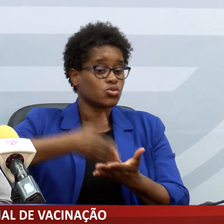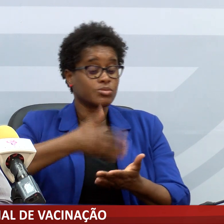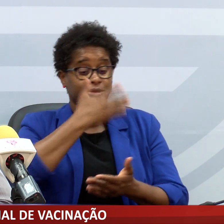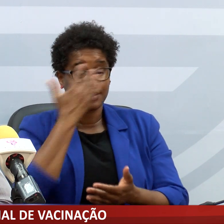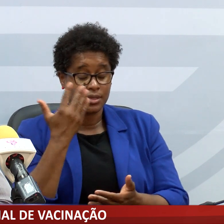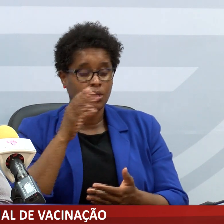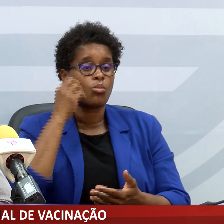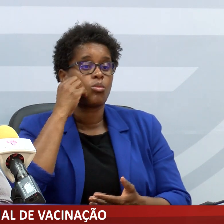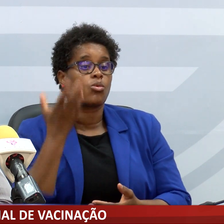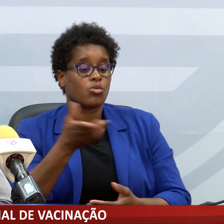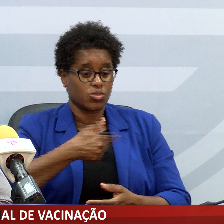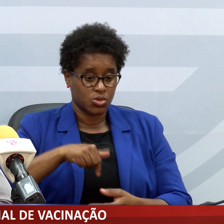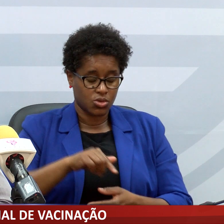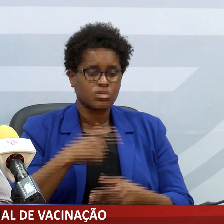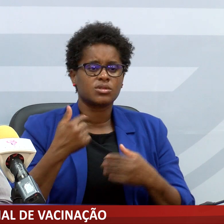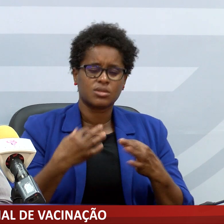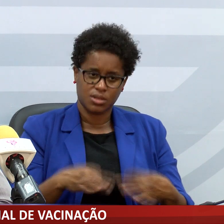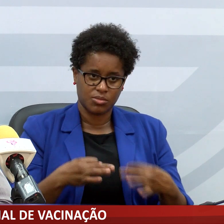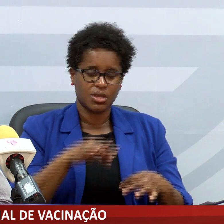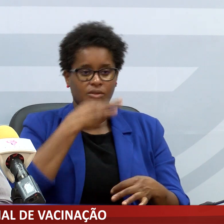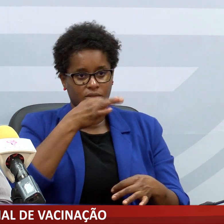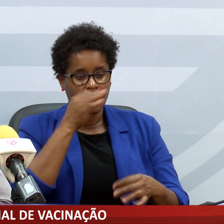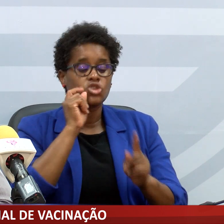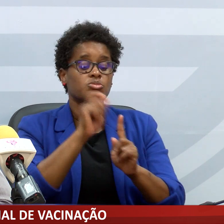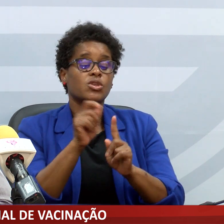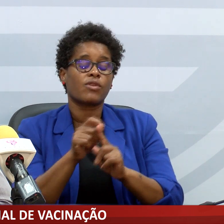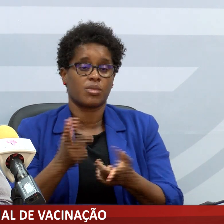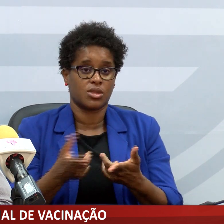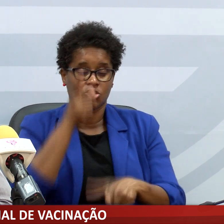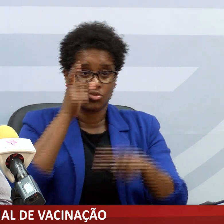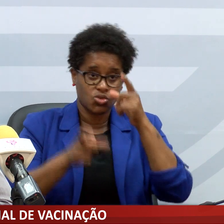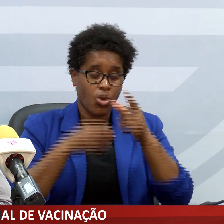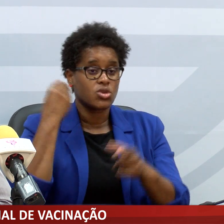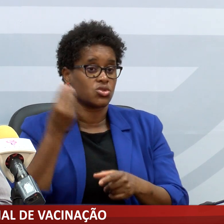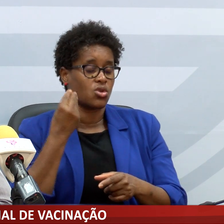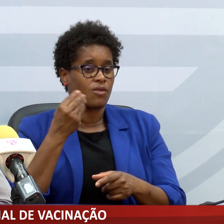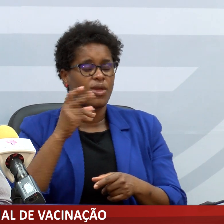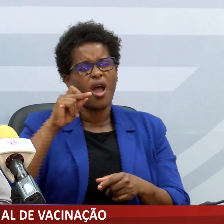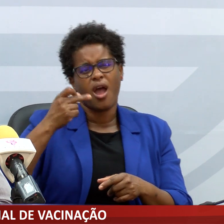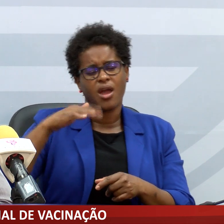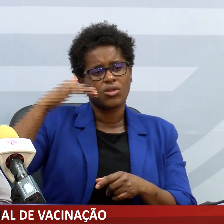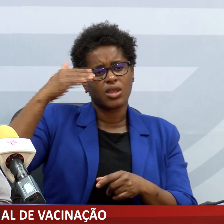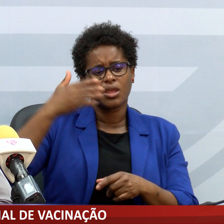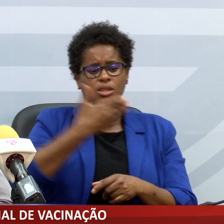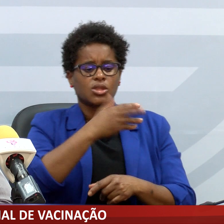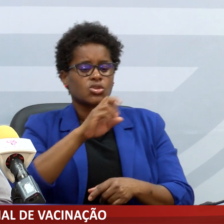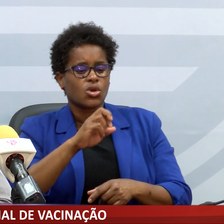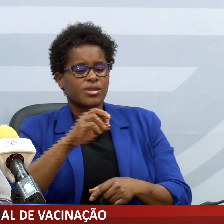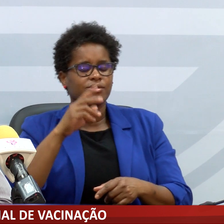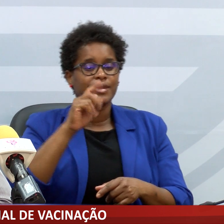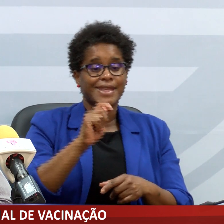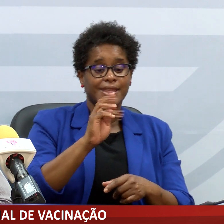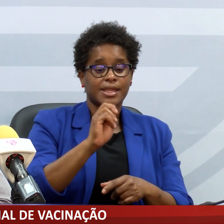nós temos estado a dizer, especificamente nas pessoas jovens com idade entre 18 e